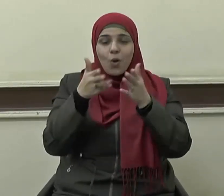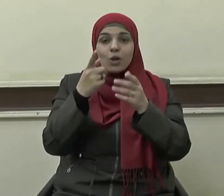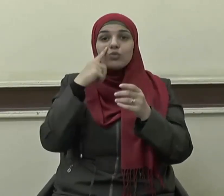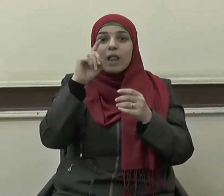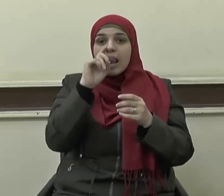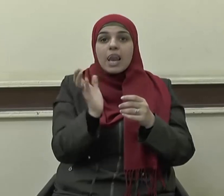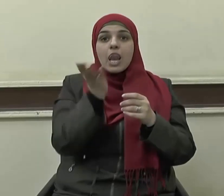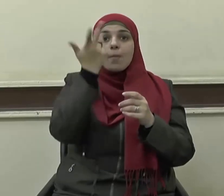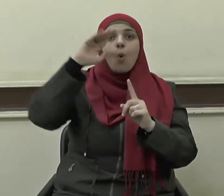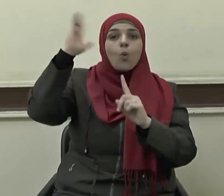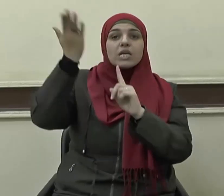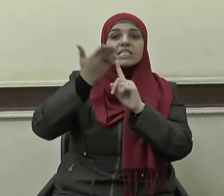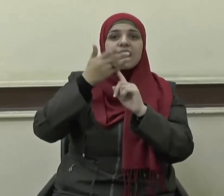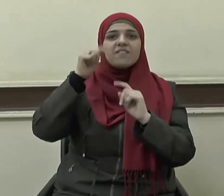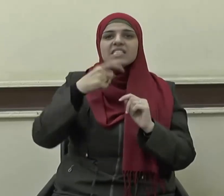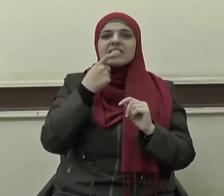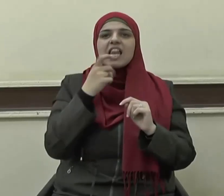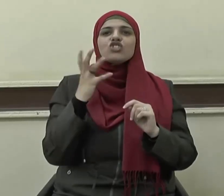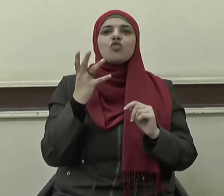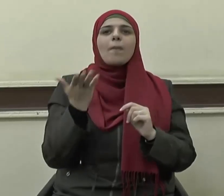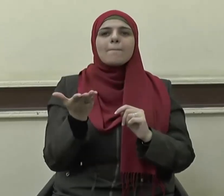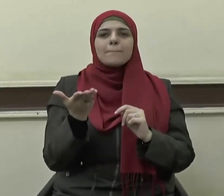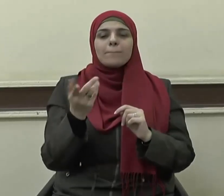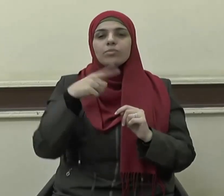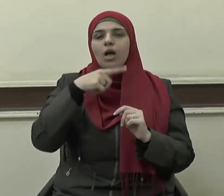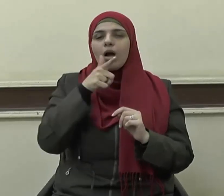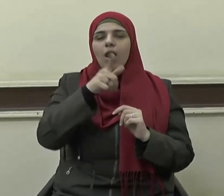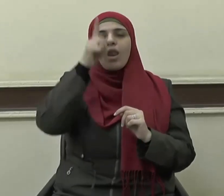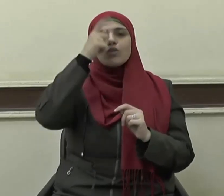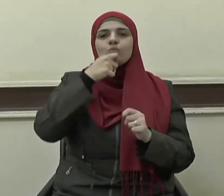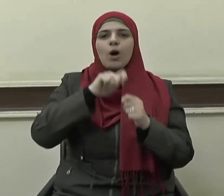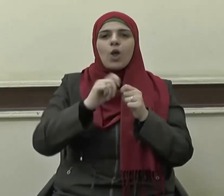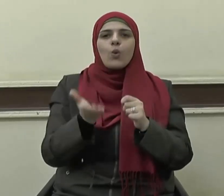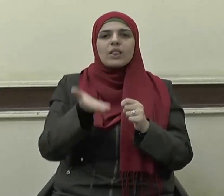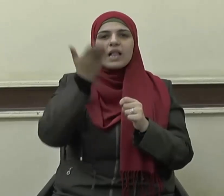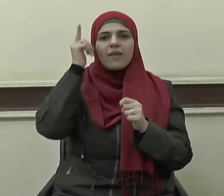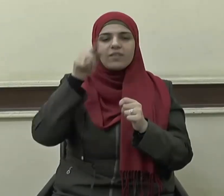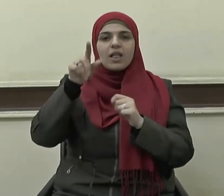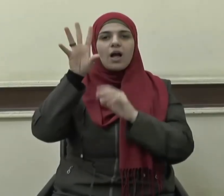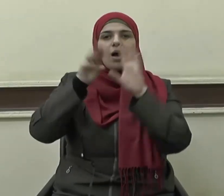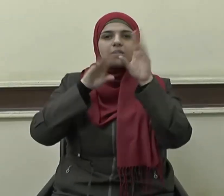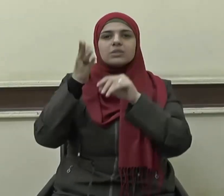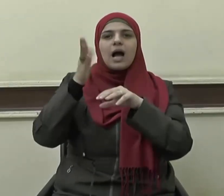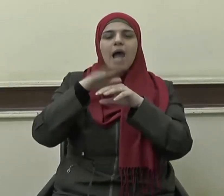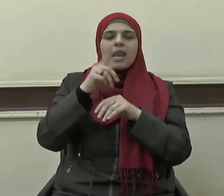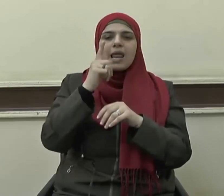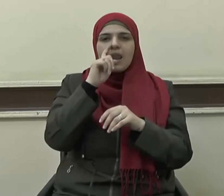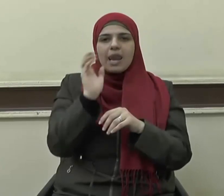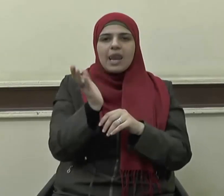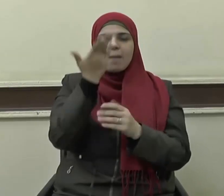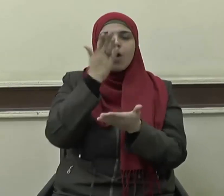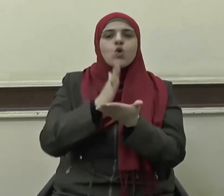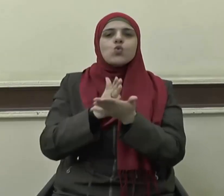والرسالة في سن الشباب قال تعالى حكاية عن سيدنا يوسف عليه السلام